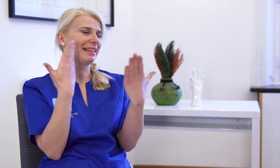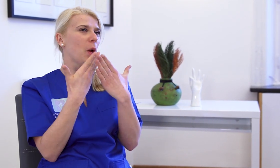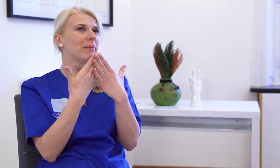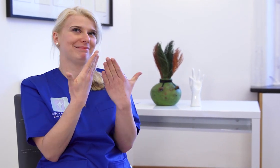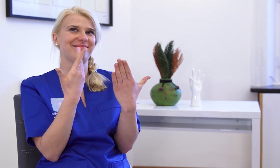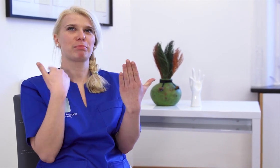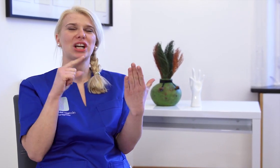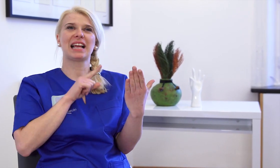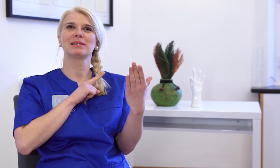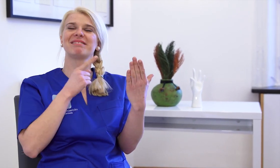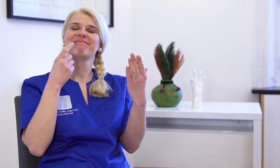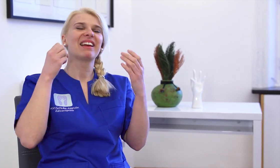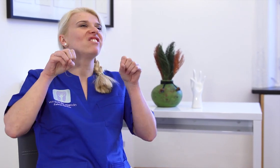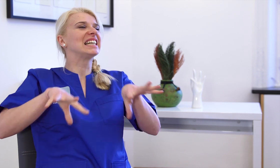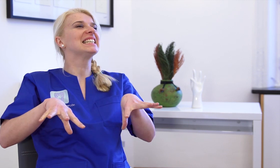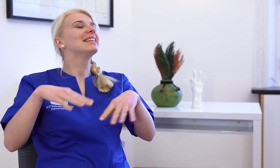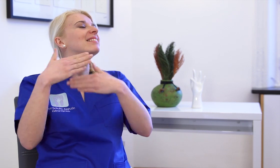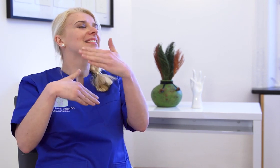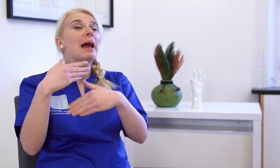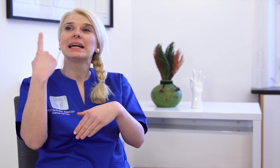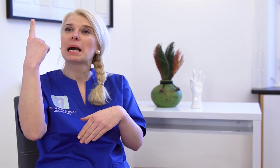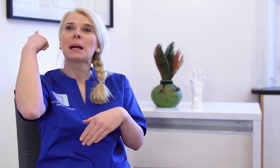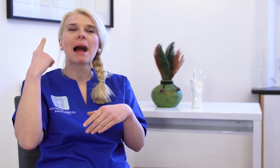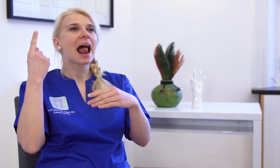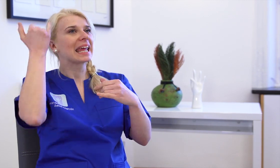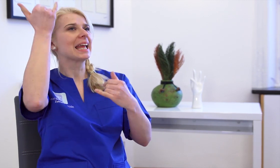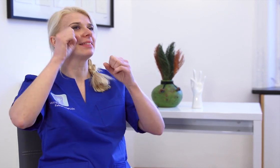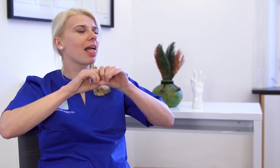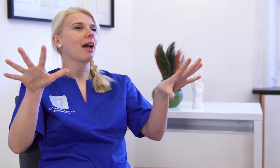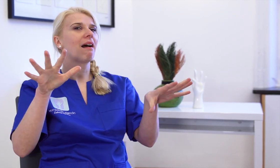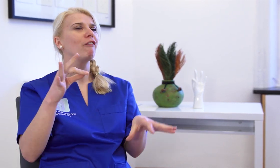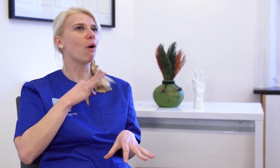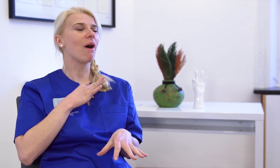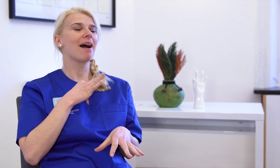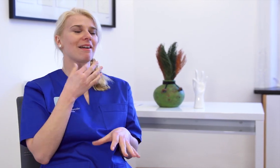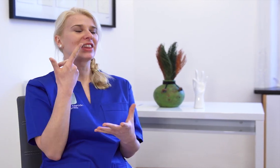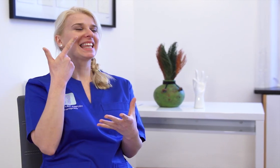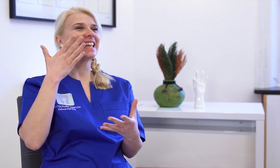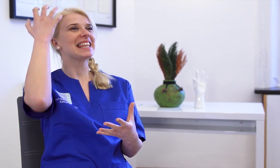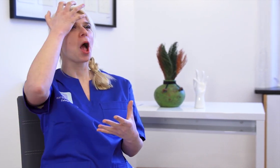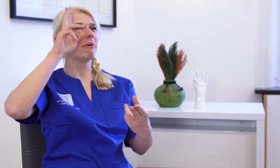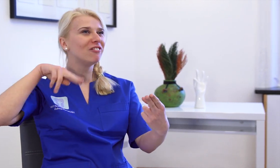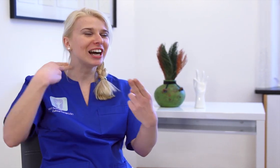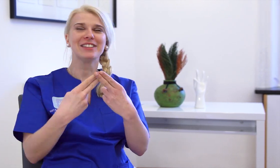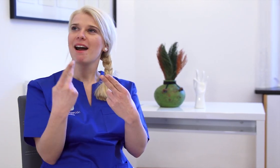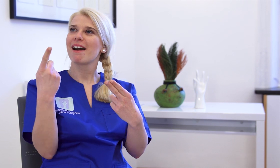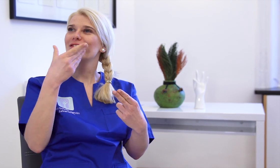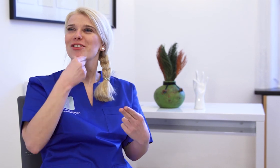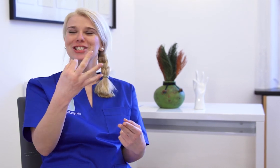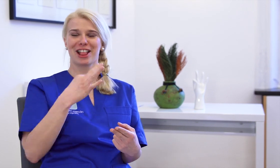aufgab. Später erfuhr ich dann von Marianellas Idee, Gehörlose im medizinischen Bereich auszubilden und so kam ich meinem Traumberuf wieder ein Stück näher.